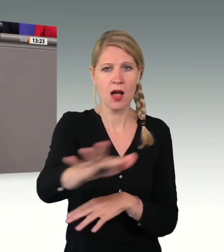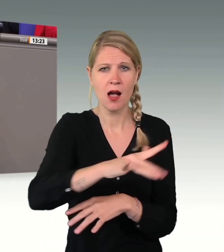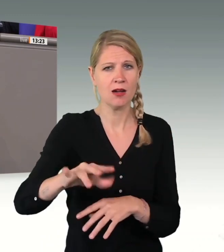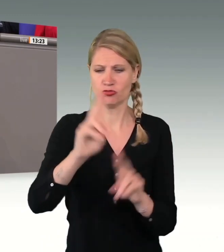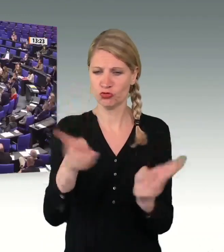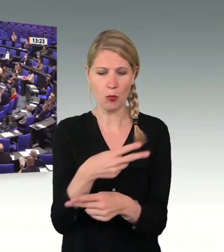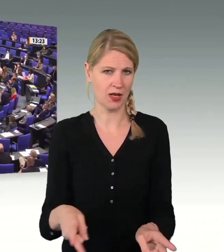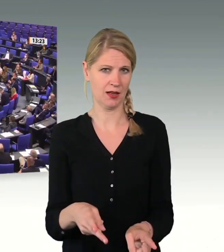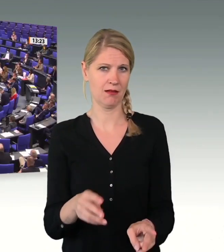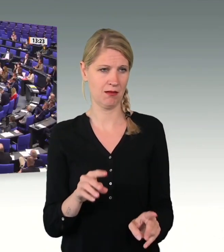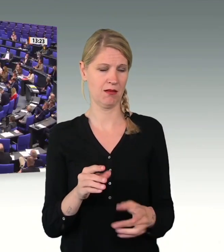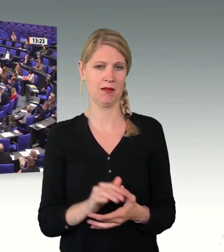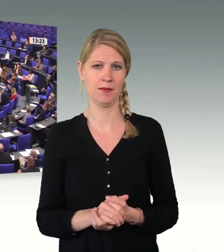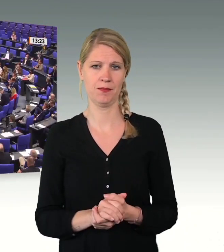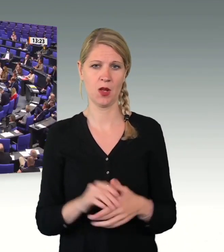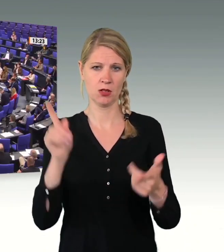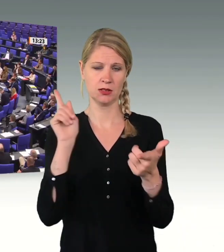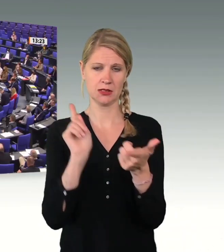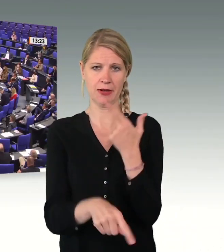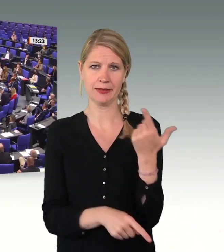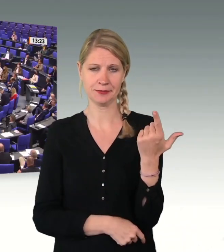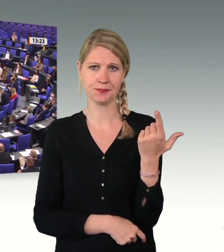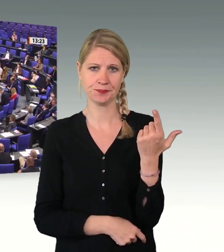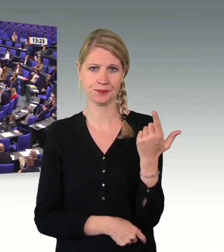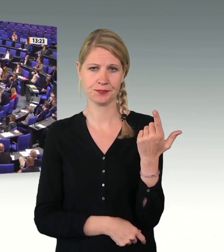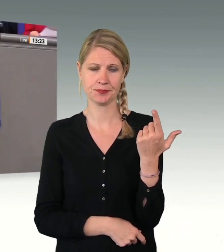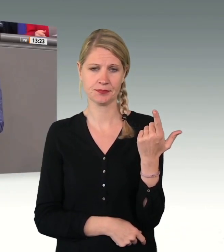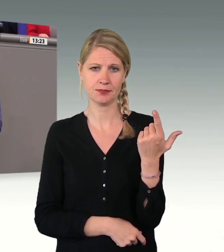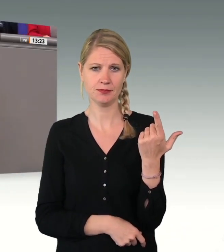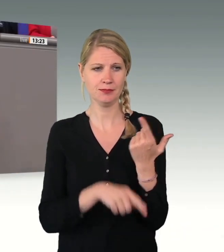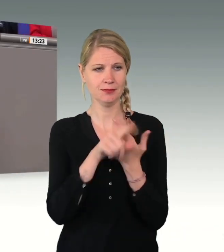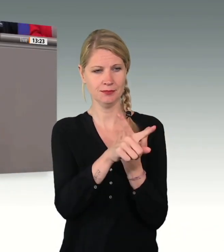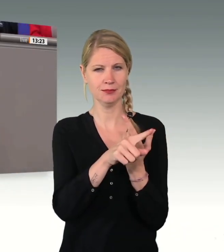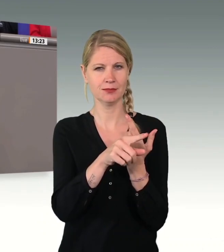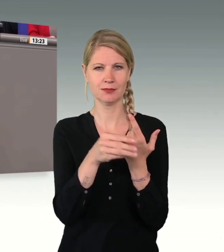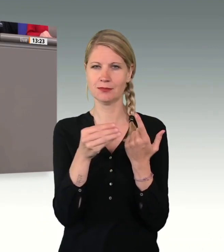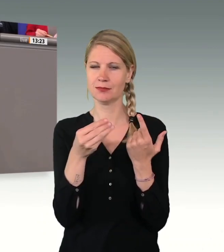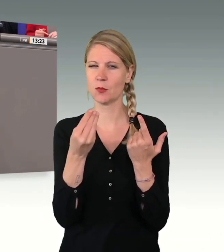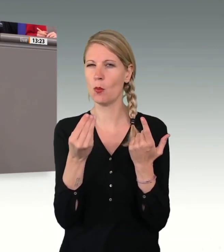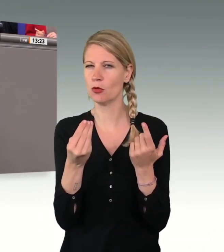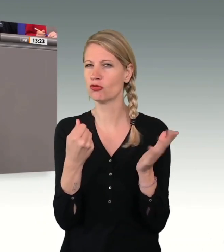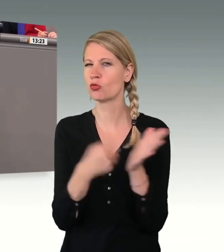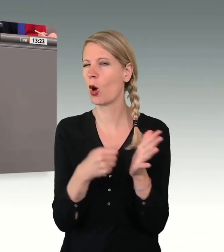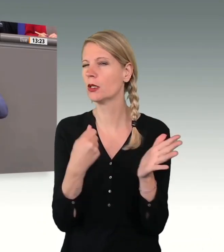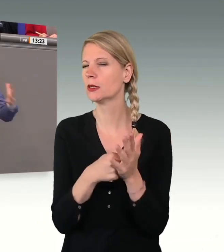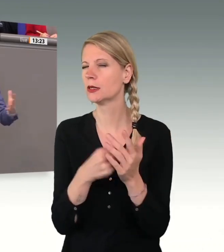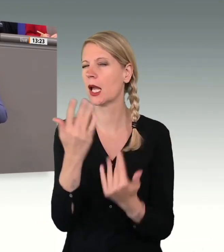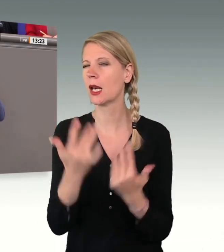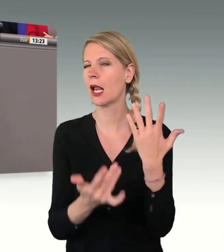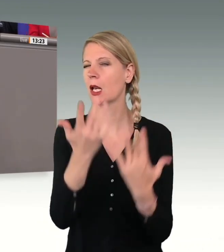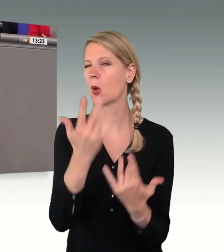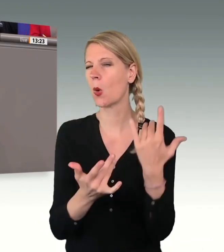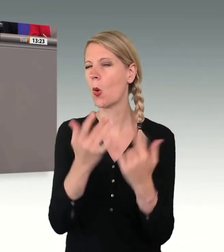Und dann noch ein zweites. Sie machen ja eine Kostenrechnung auf. Die Kosten, ja. Was